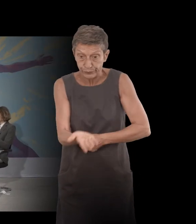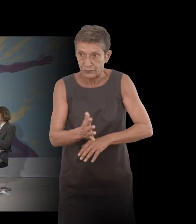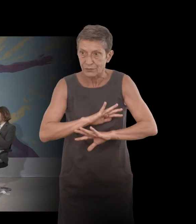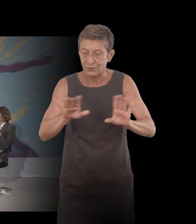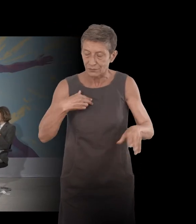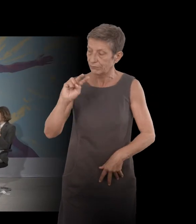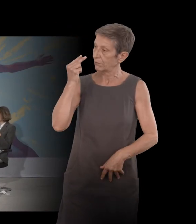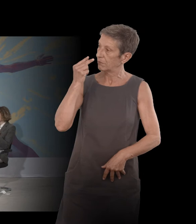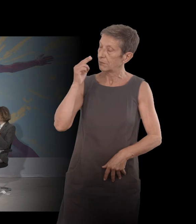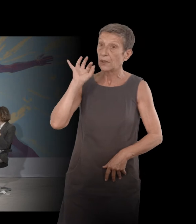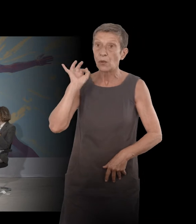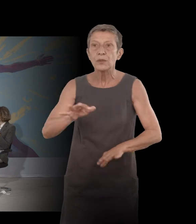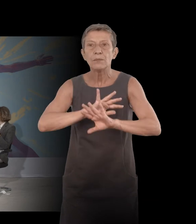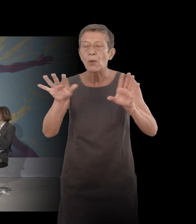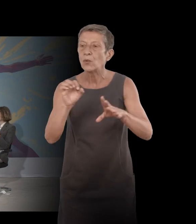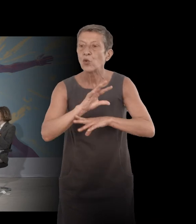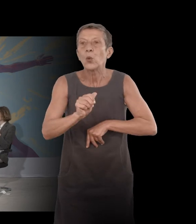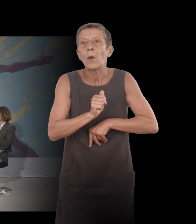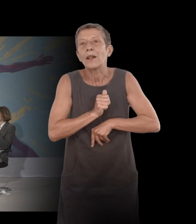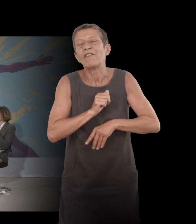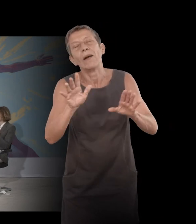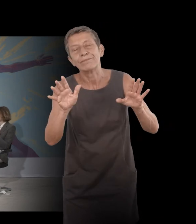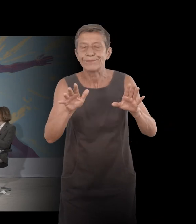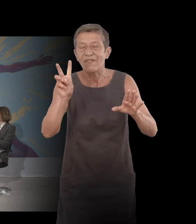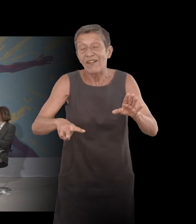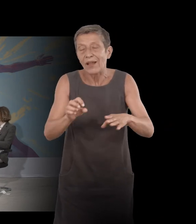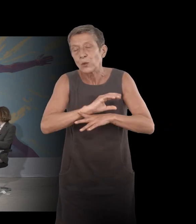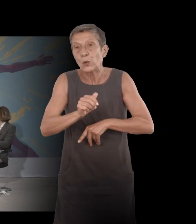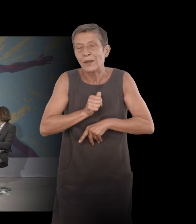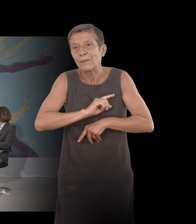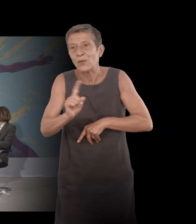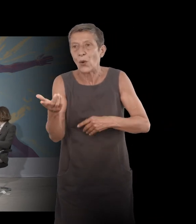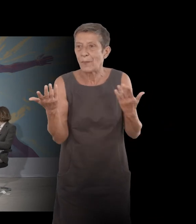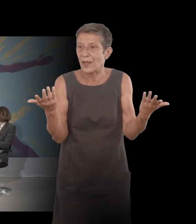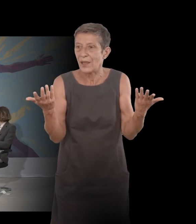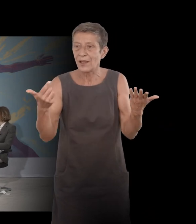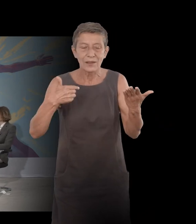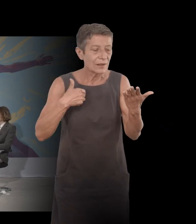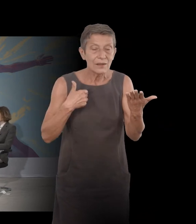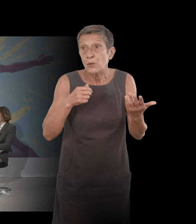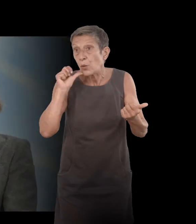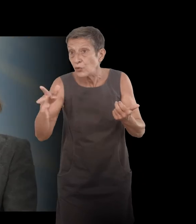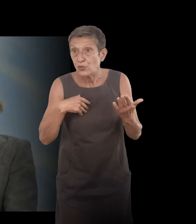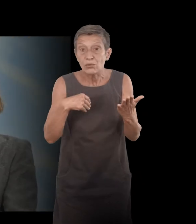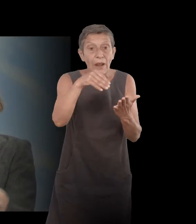mes morceaux de journaux intimes, enfin, c'est pas vraiment des journaux intimes, mais on va dire mes entrées au jour le jour, il y avait aussi des